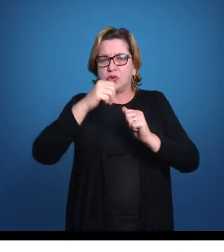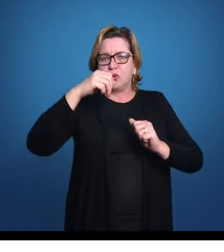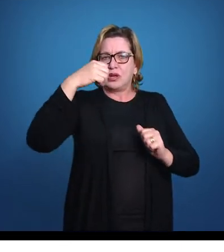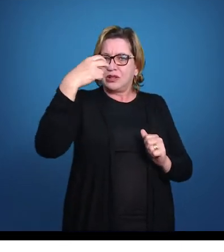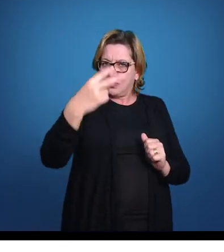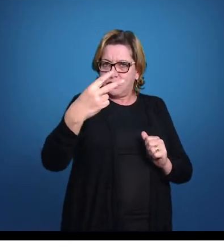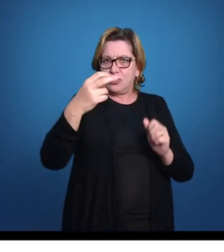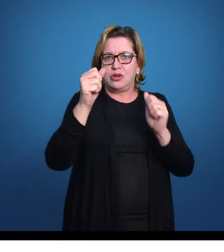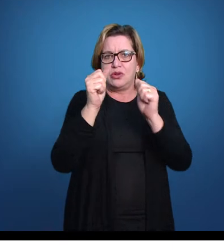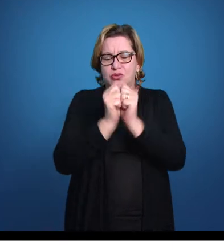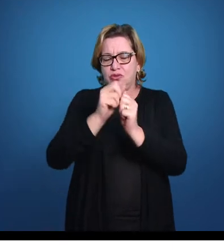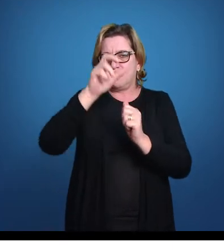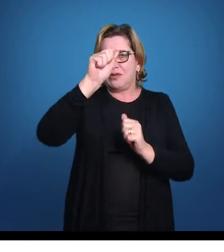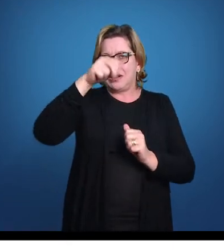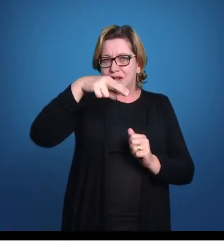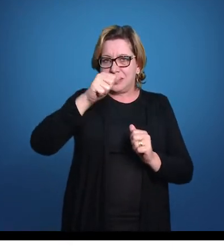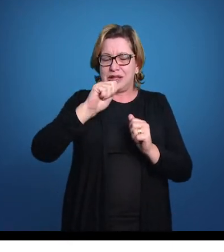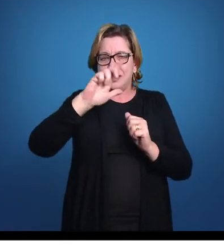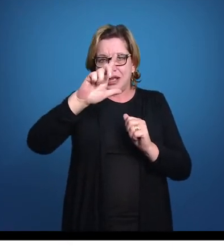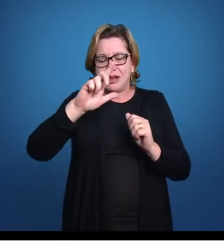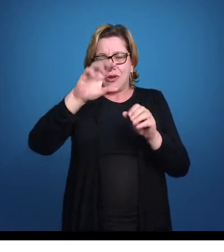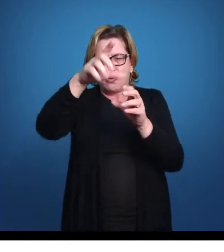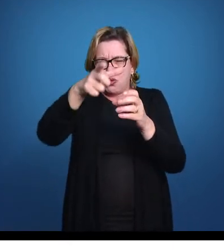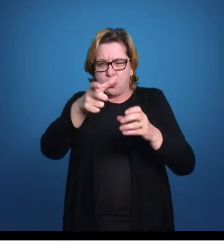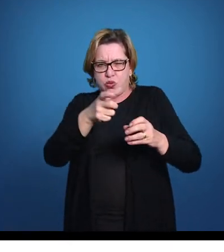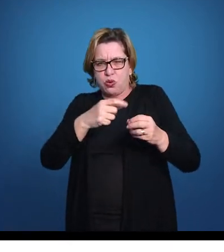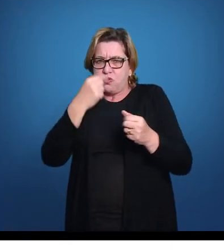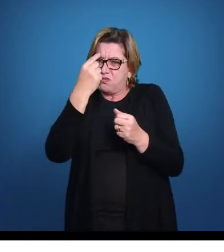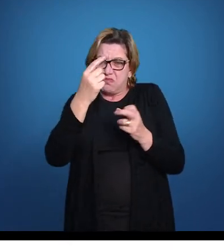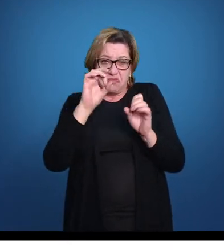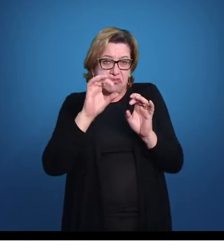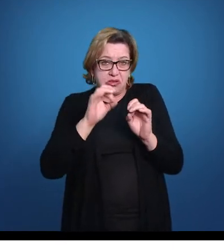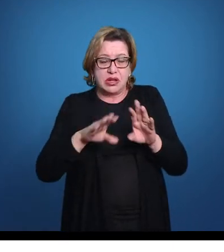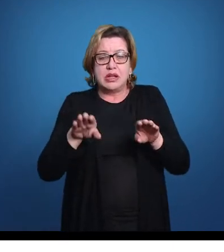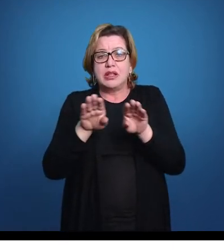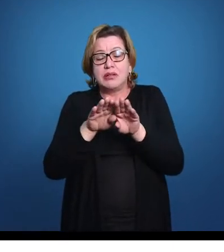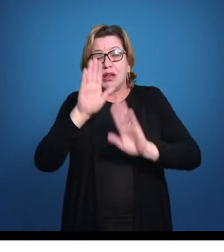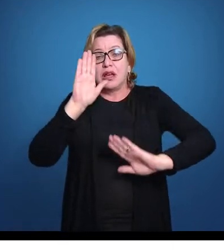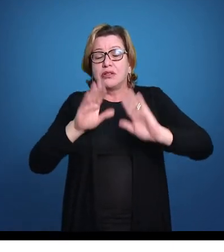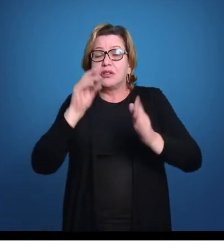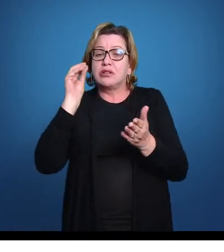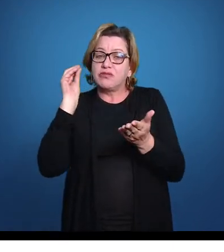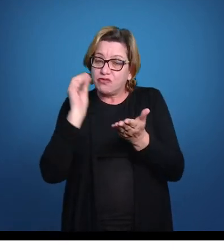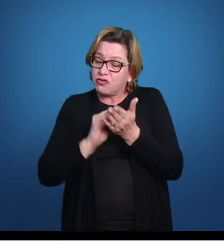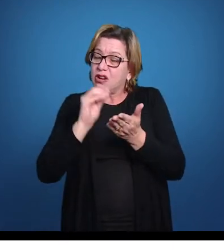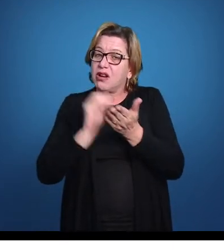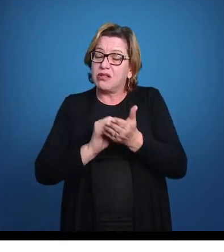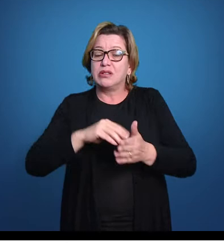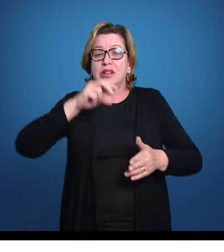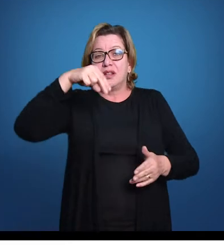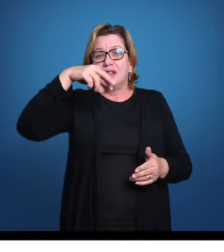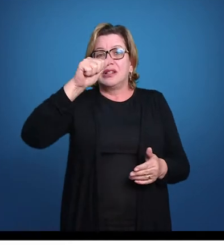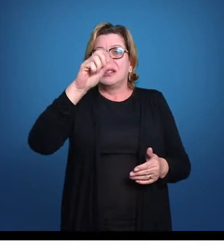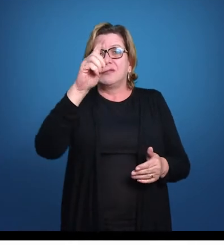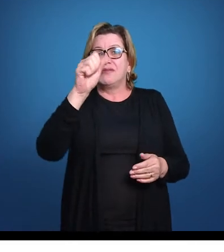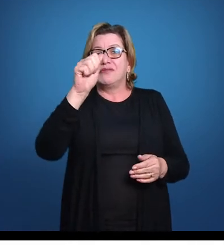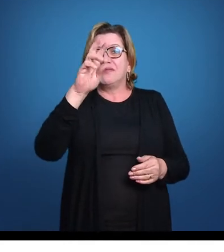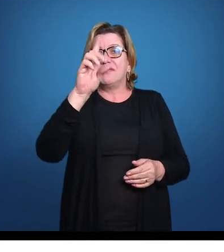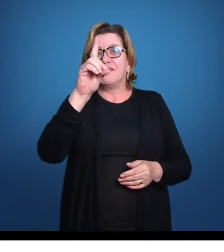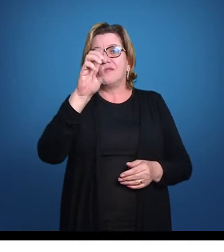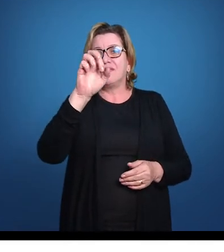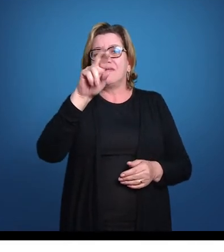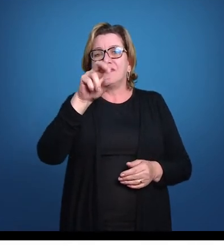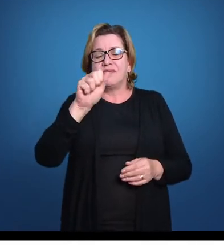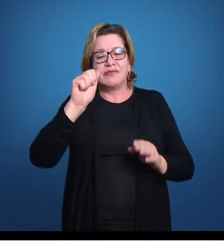E todas as nadadeiras podem faltar também em algumas espécies, tá? Então, varia bastante a forma do corpo aí